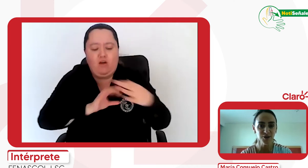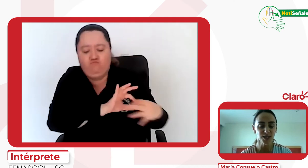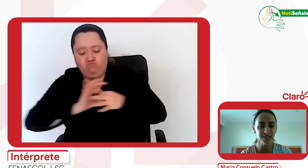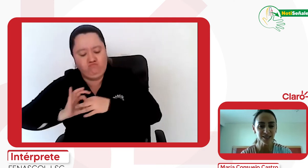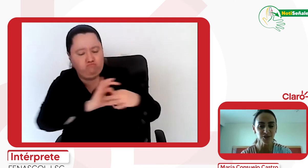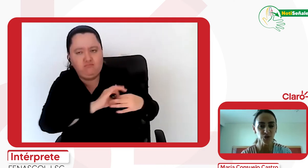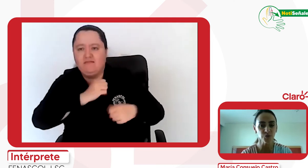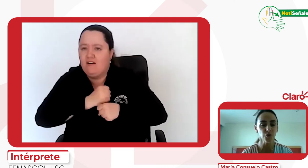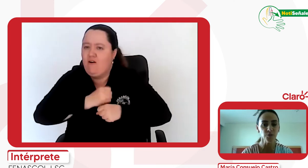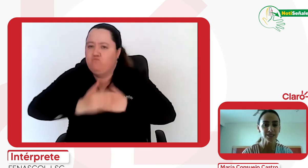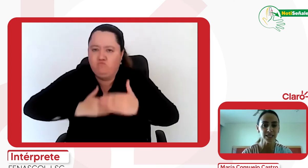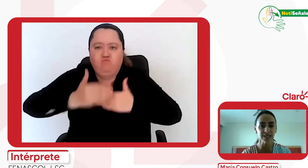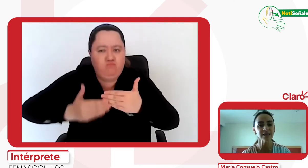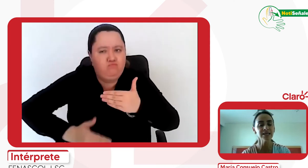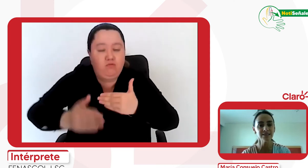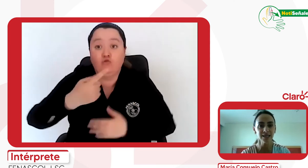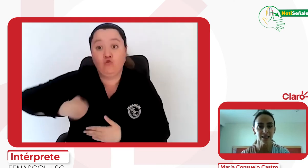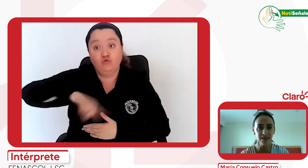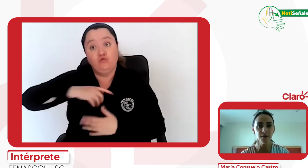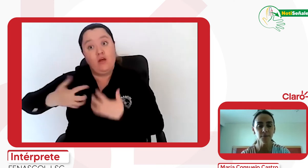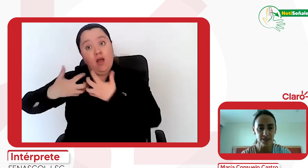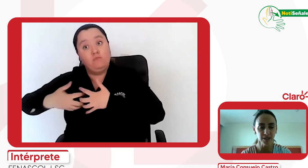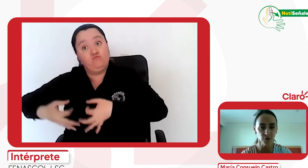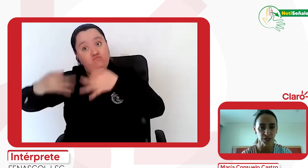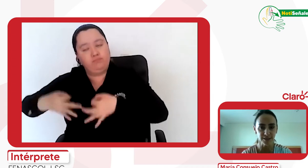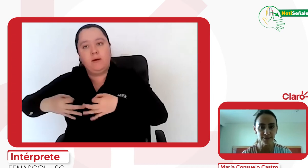nuestra intención como compañía es ser cada día más incluyentes.